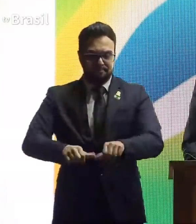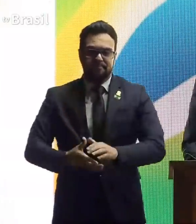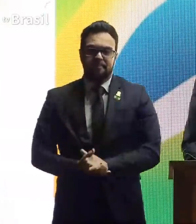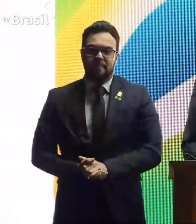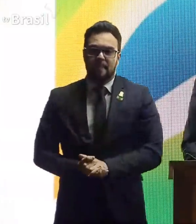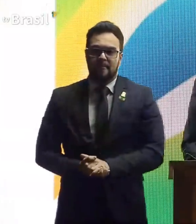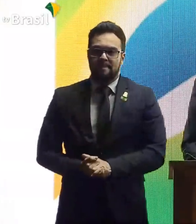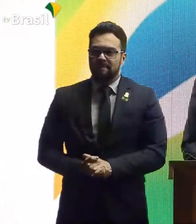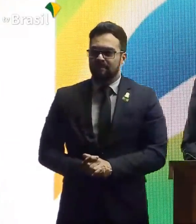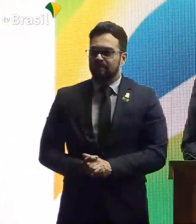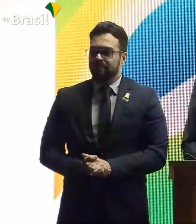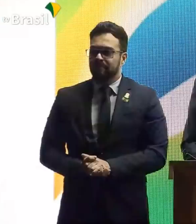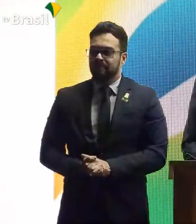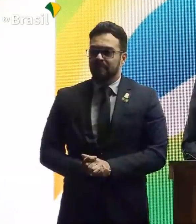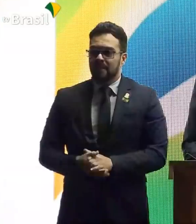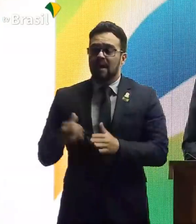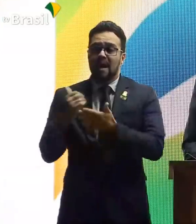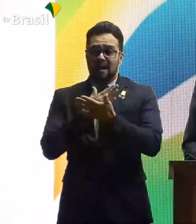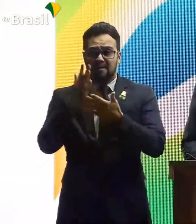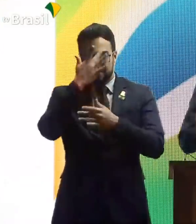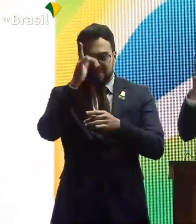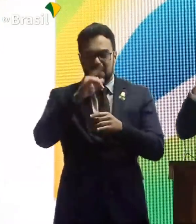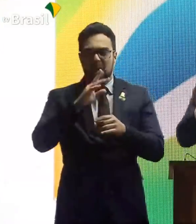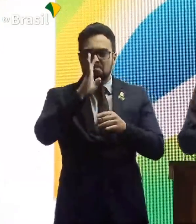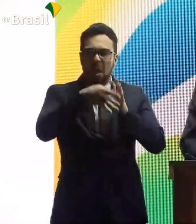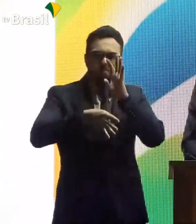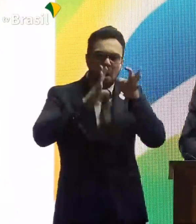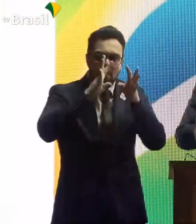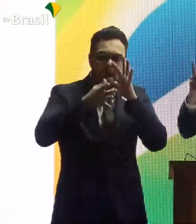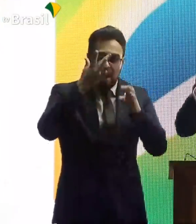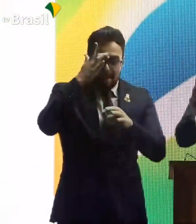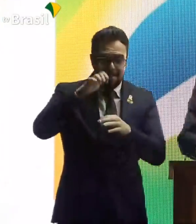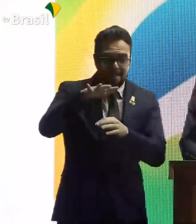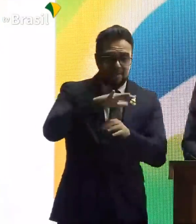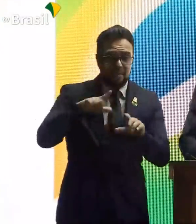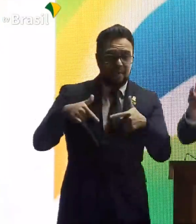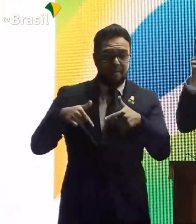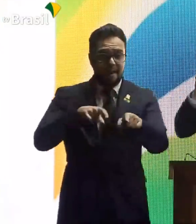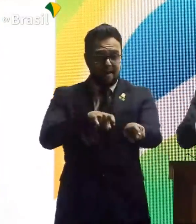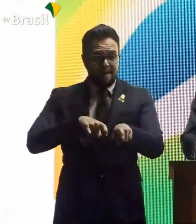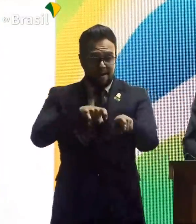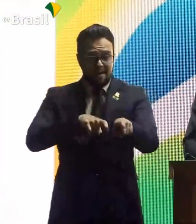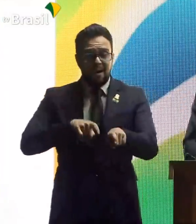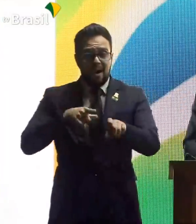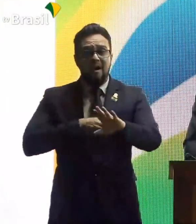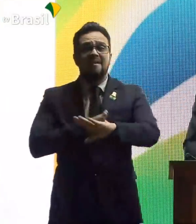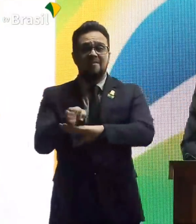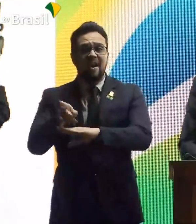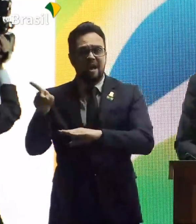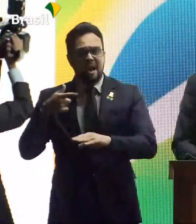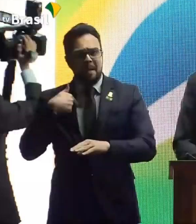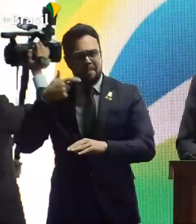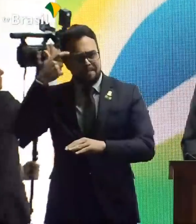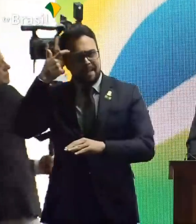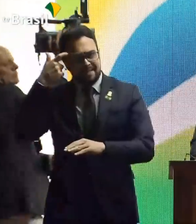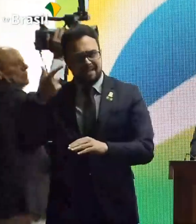É uma chance para aqueles que criticam o homem do campo, comprar um pedaço de terra e criar boi. Vai lá, para ver a moleza que é.